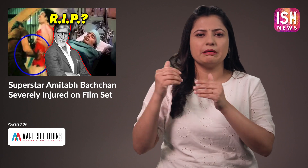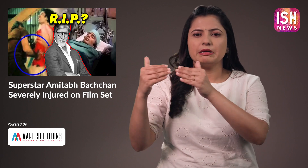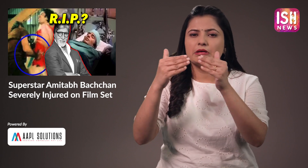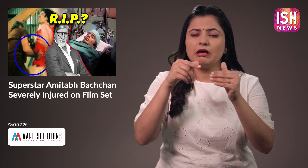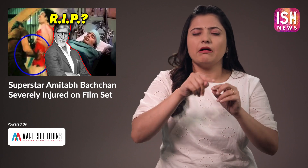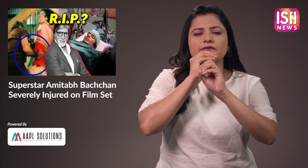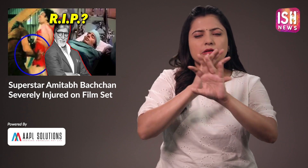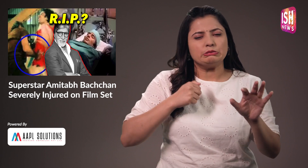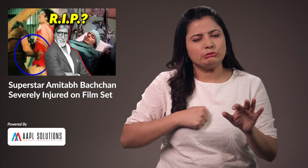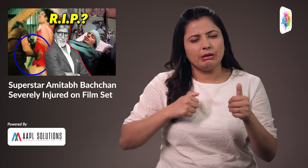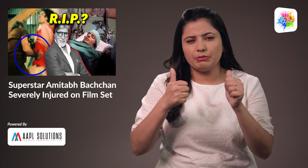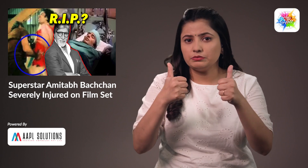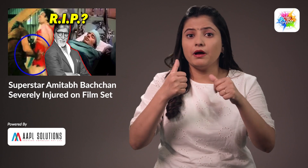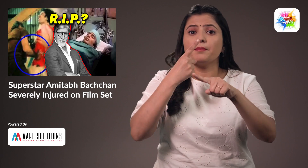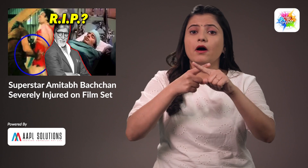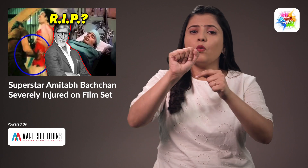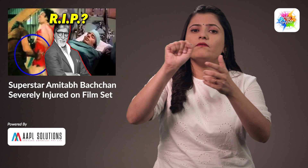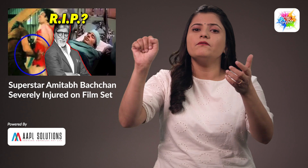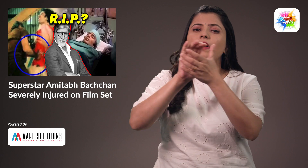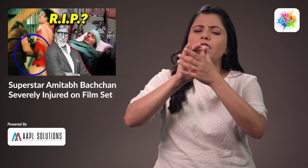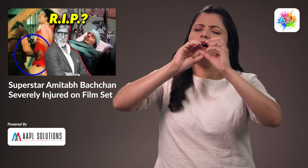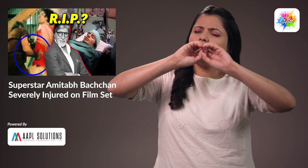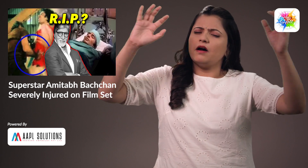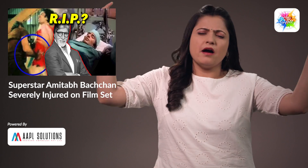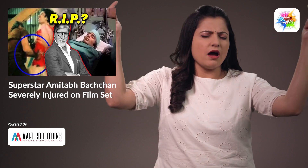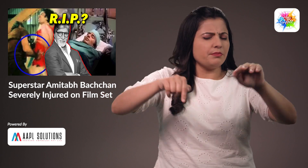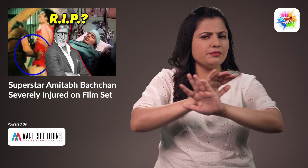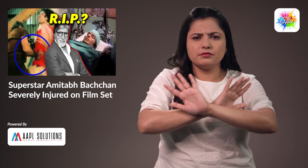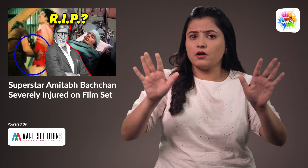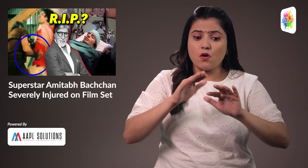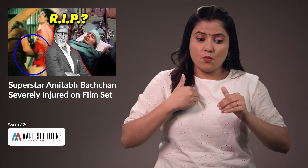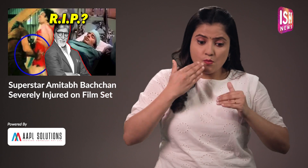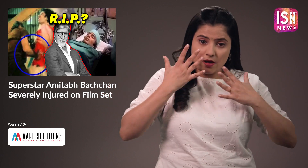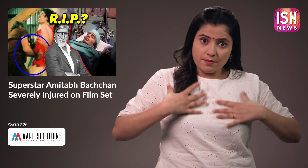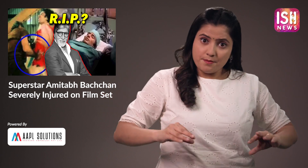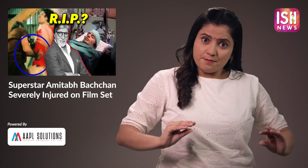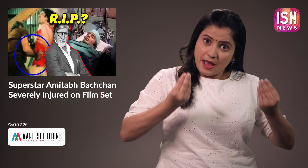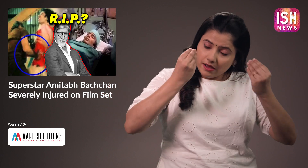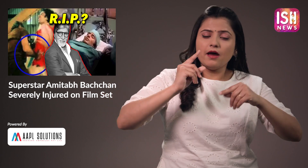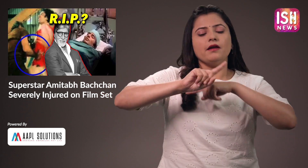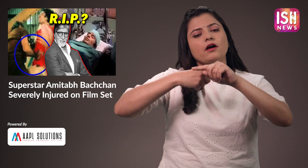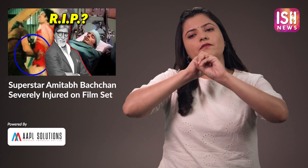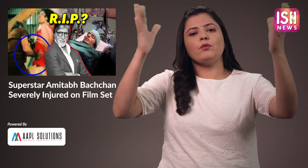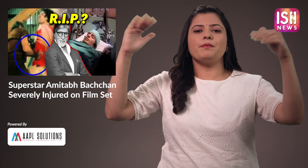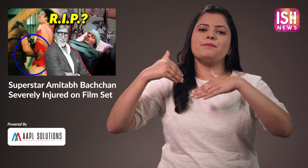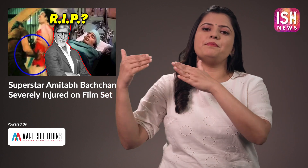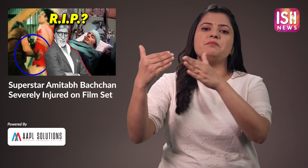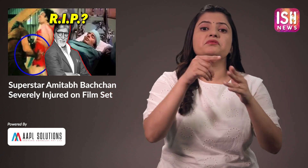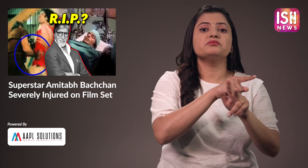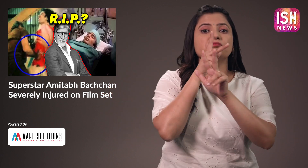मैं शुपचिंतकोर से नहीं मिल पाऊंगा इसलिए ना आए और आने वाले लोगों को भी सूचित कर दे जब मैं ठीक हो जाऊंगा तो सबसे मिलूंगा